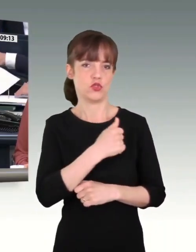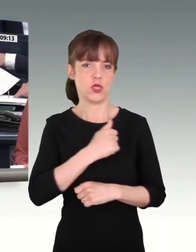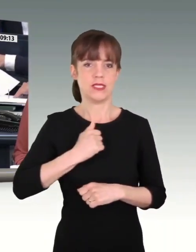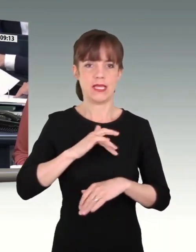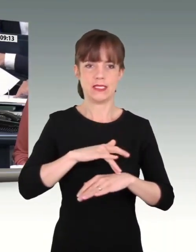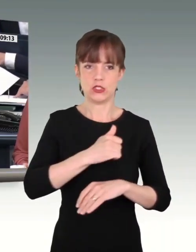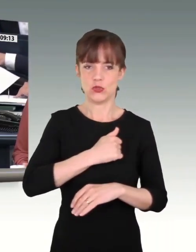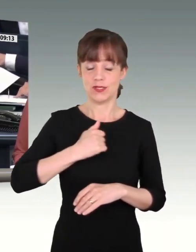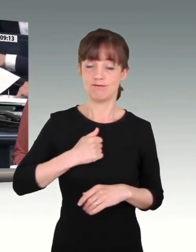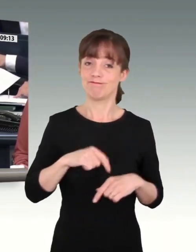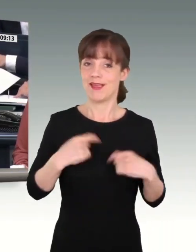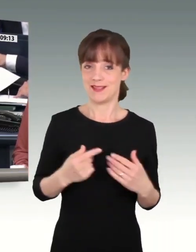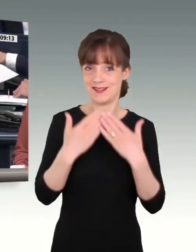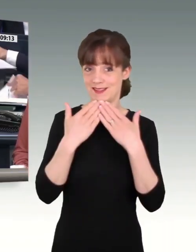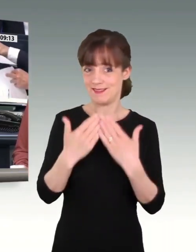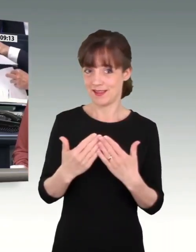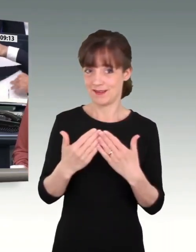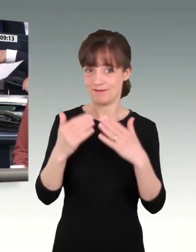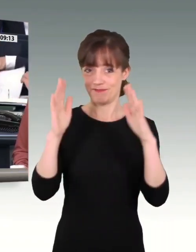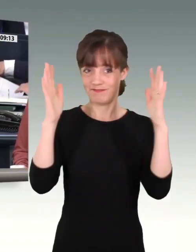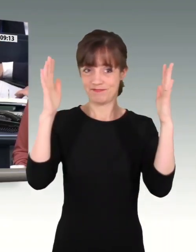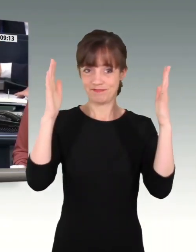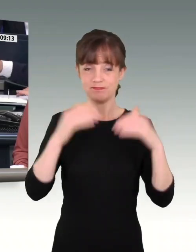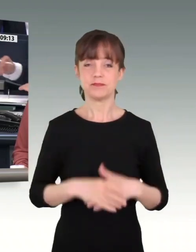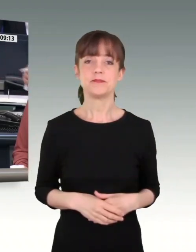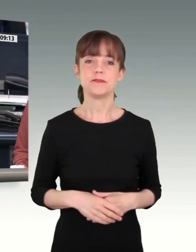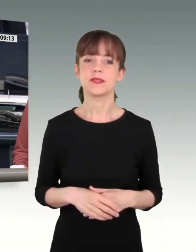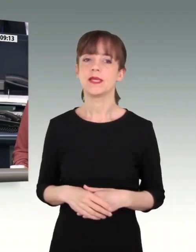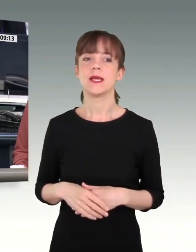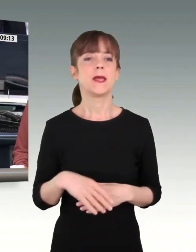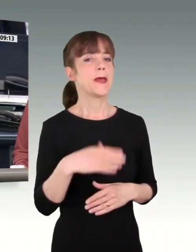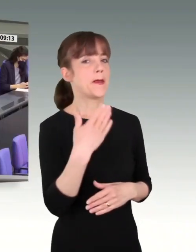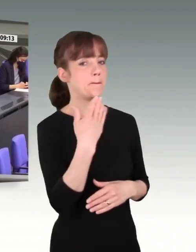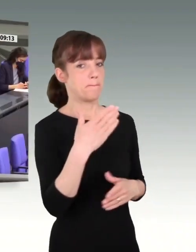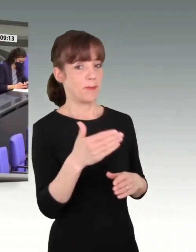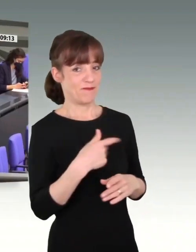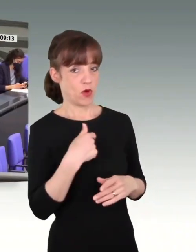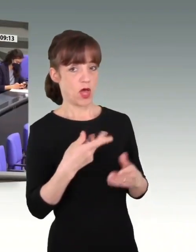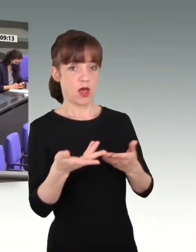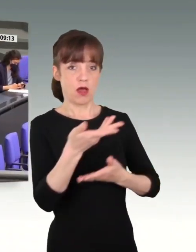Bericht danken und natürlich auch Ihrem Team und Ihren Mitarbeiterinnen und Mitarbeitern. Herzlichen Dank.